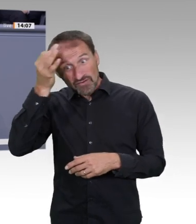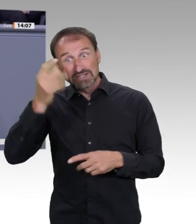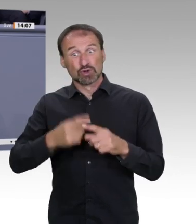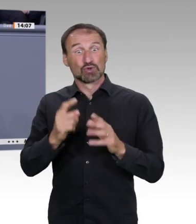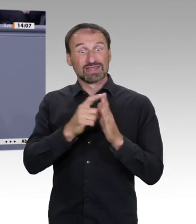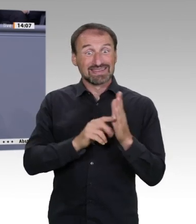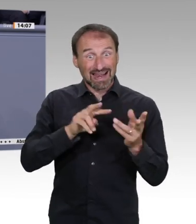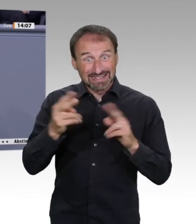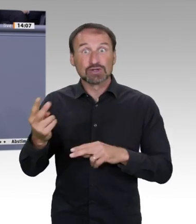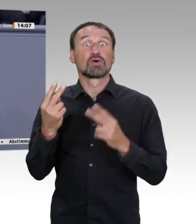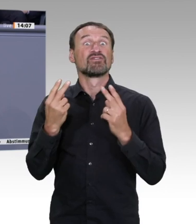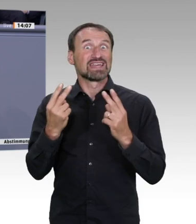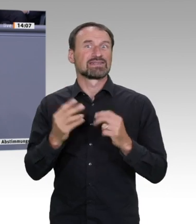5 vor 12 steht.